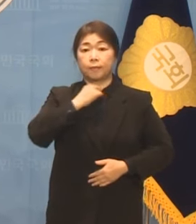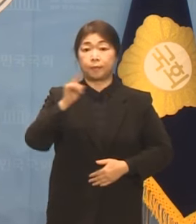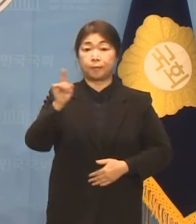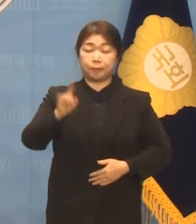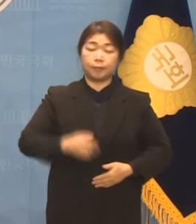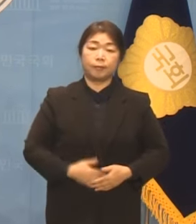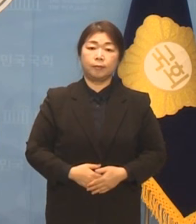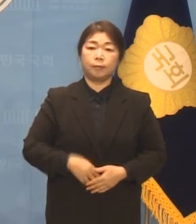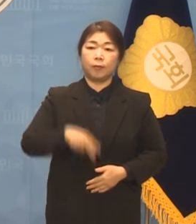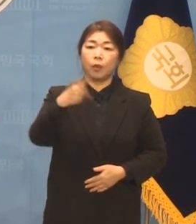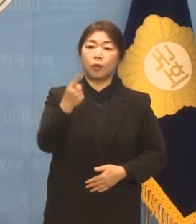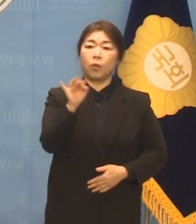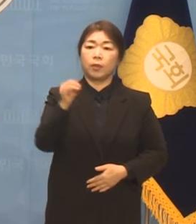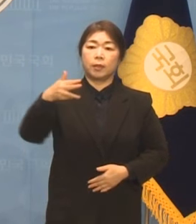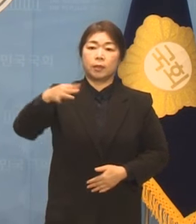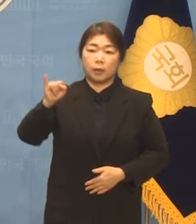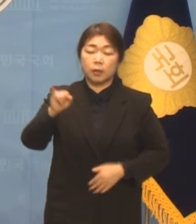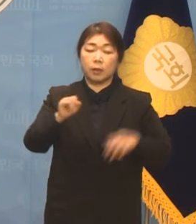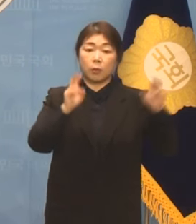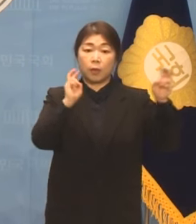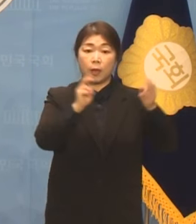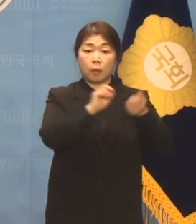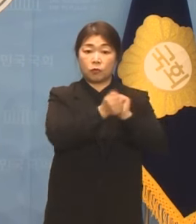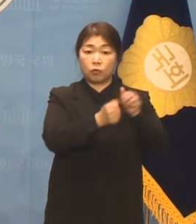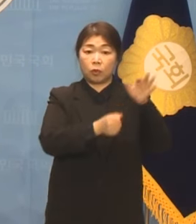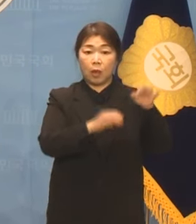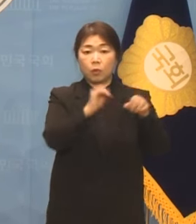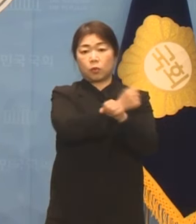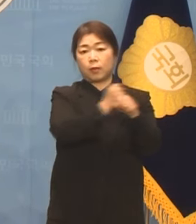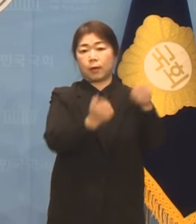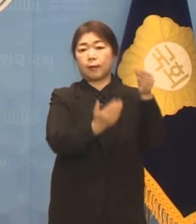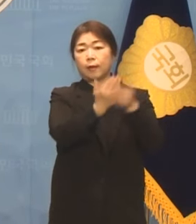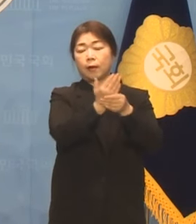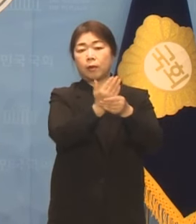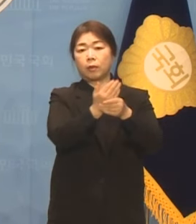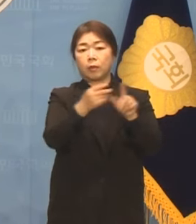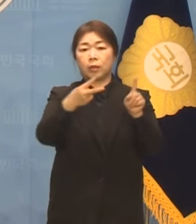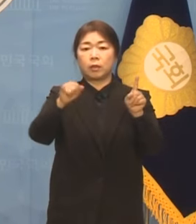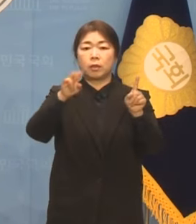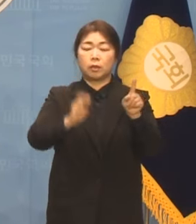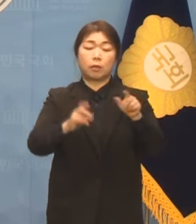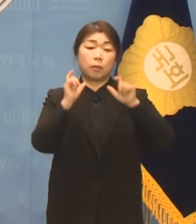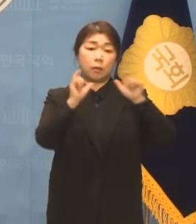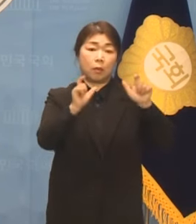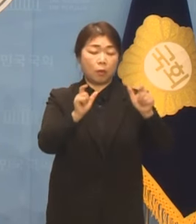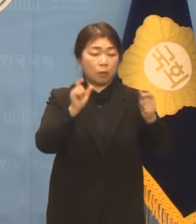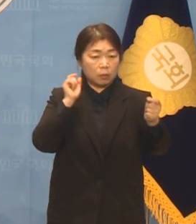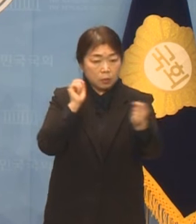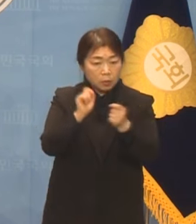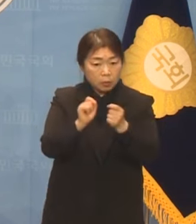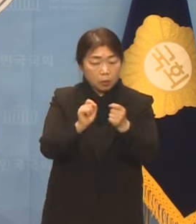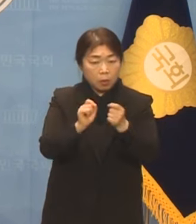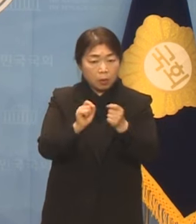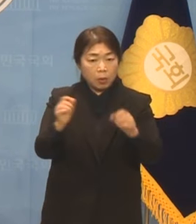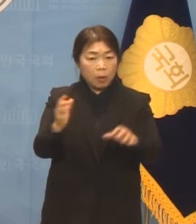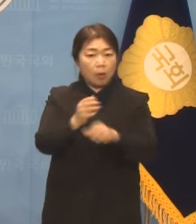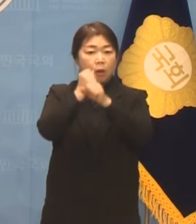도이치모토스 주가 조작 사건 1심 선고를 앞두고 검찰이 종합 의견서를 공개했습니다.